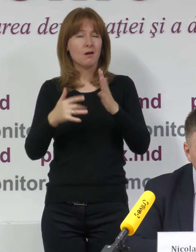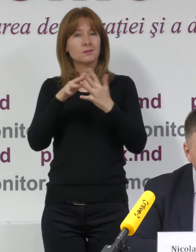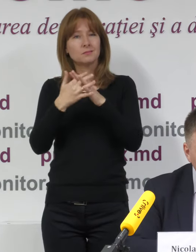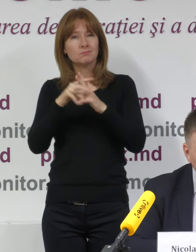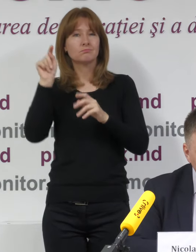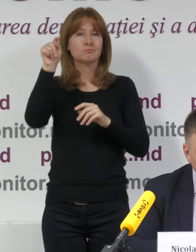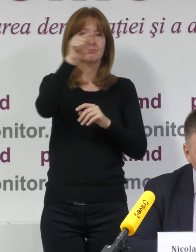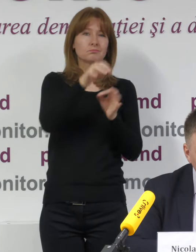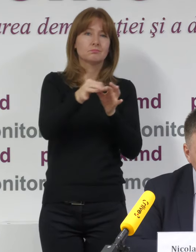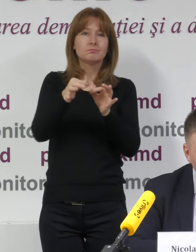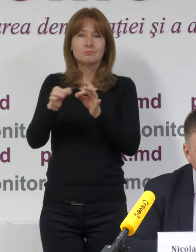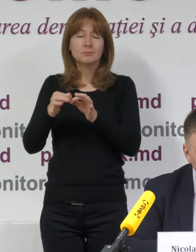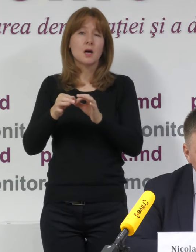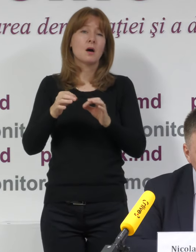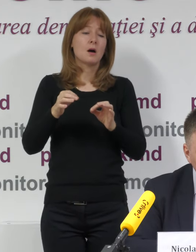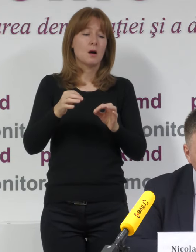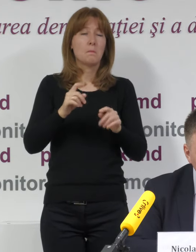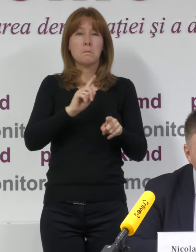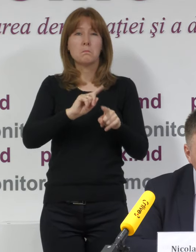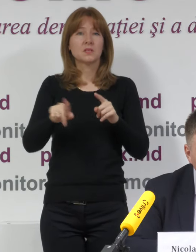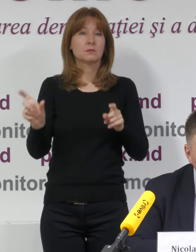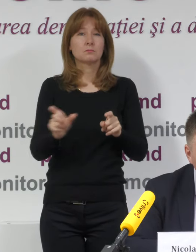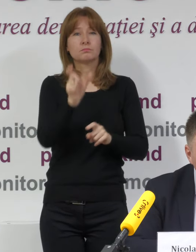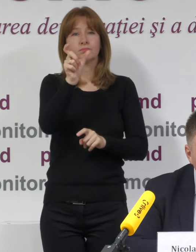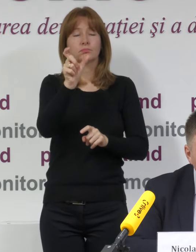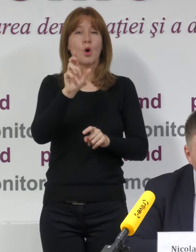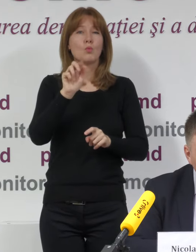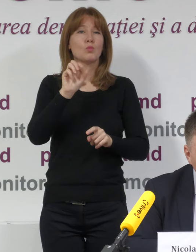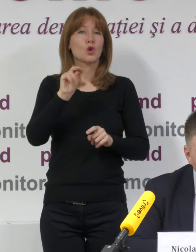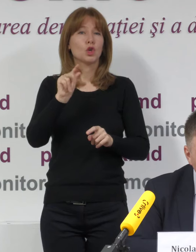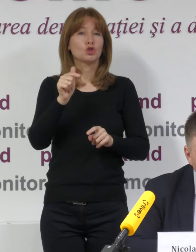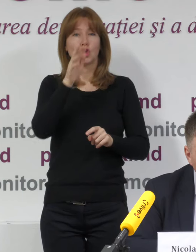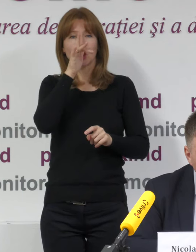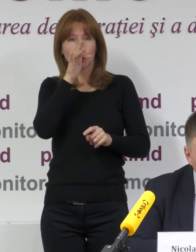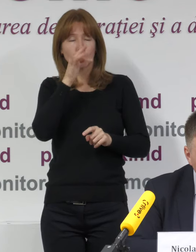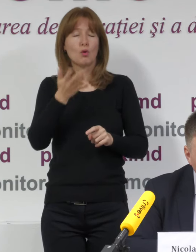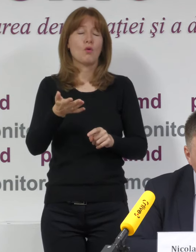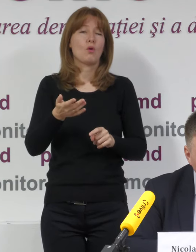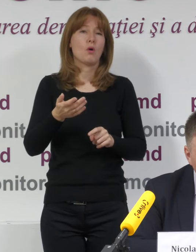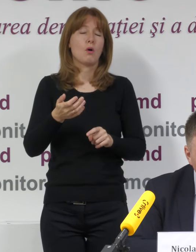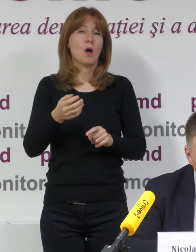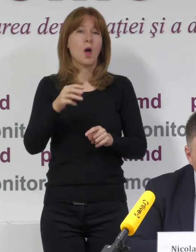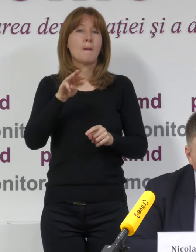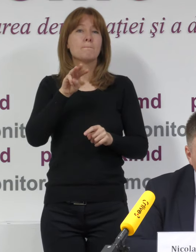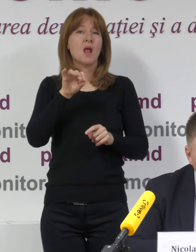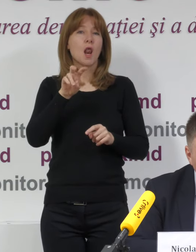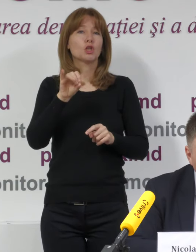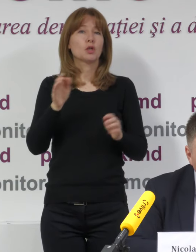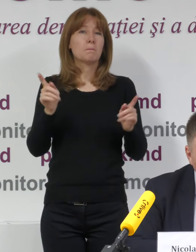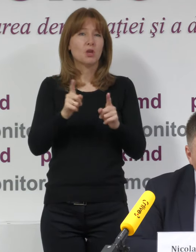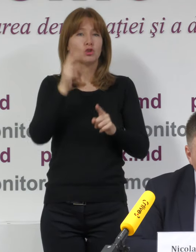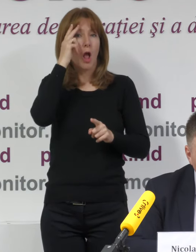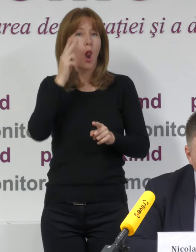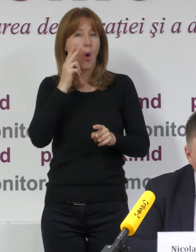secții, doar așa fugitiv, Bubuieci, Chișinău, Floreni, Aninii Noi, Milești, Mici, Oloveni,